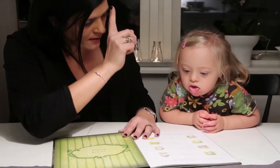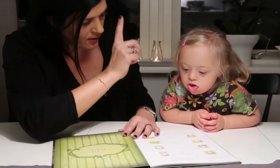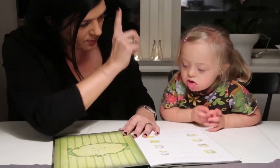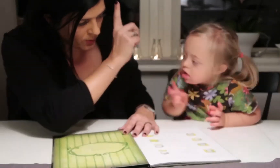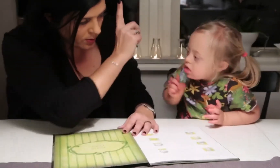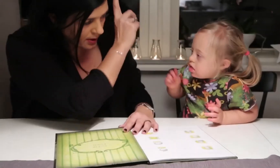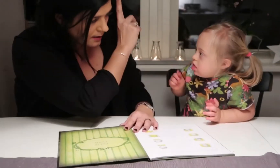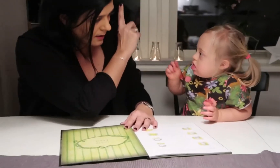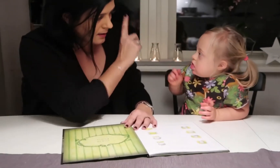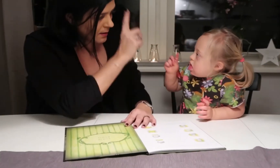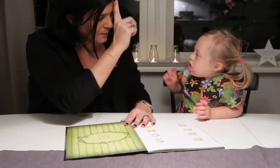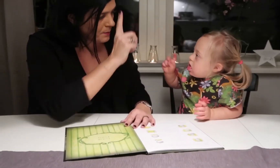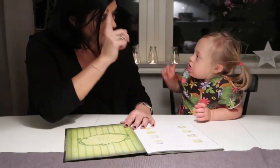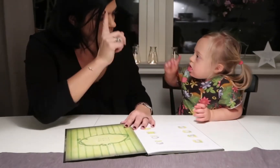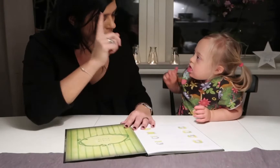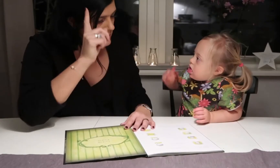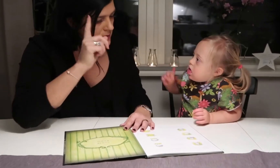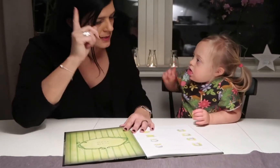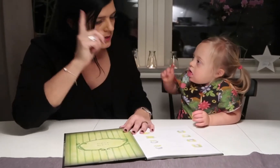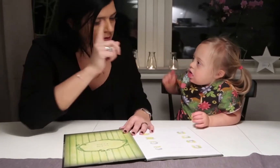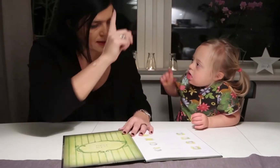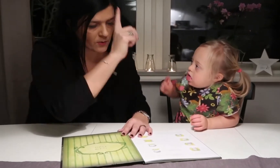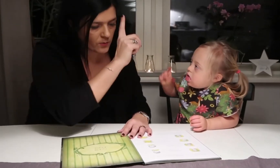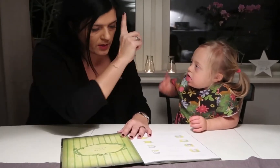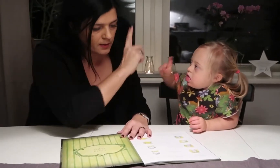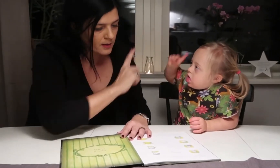Kommer du ihåg det? Prinsessa. Det är kronan där.